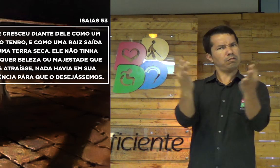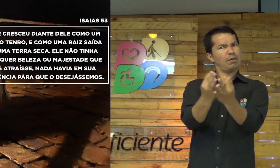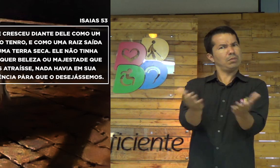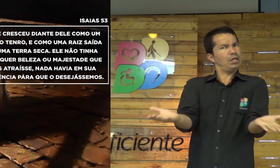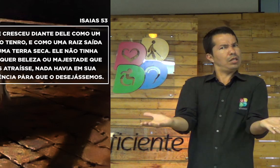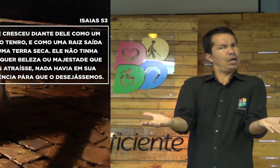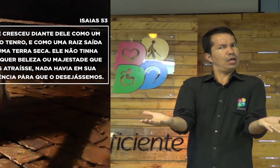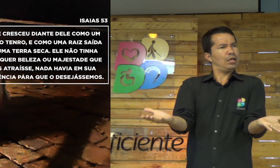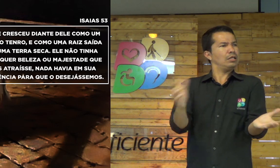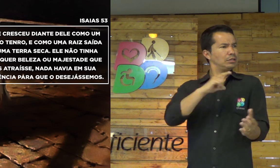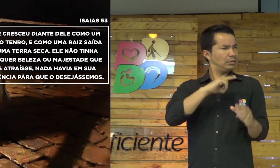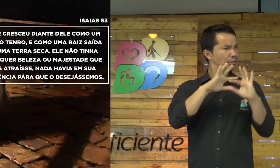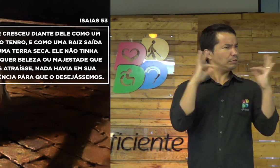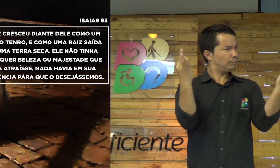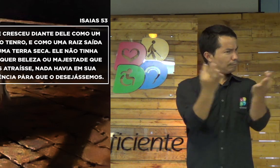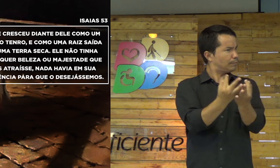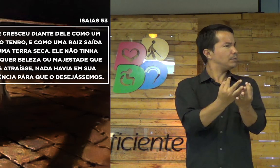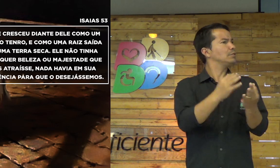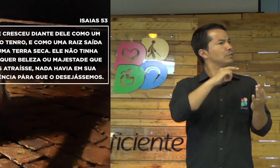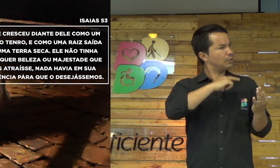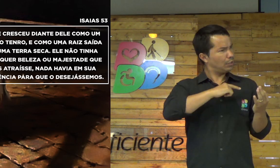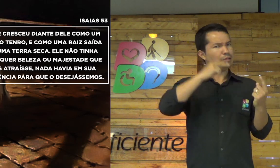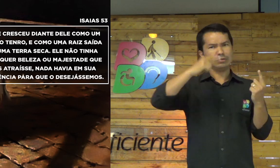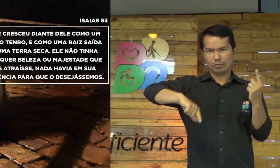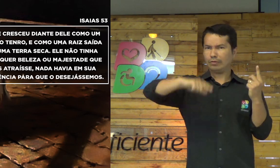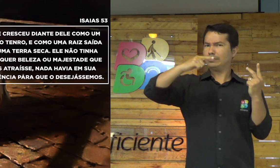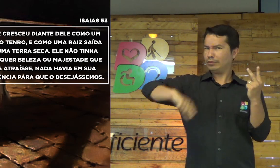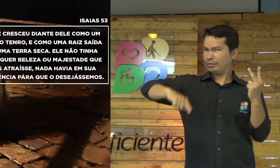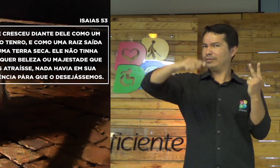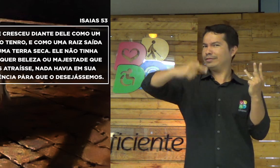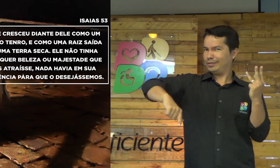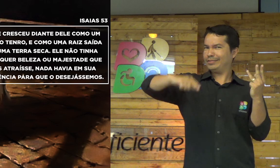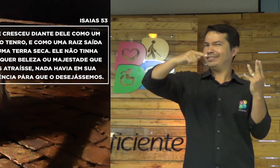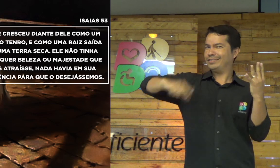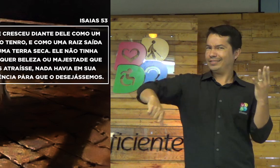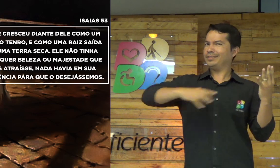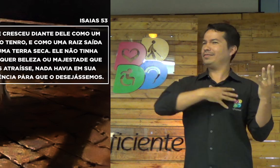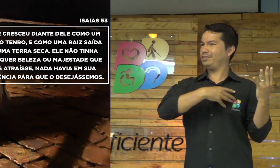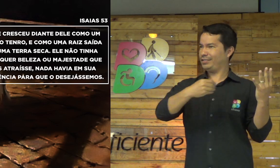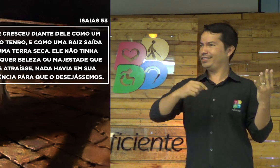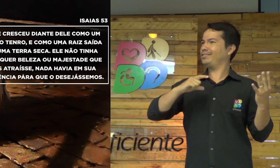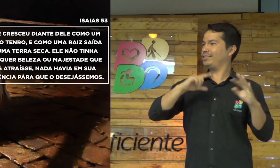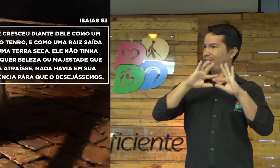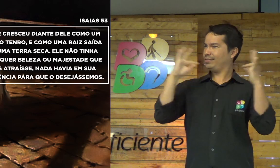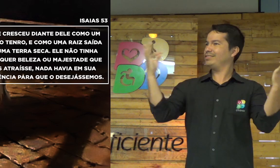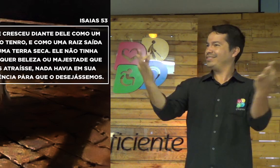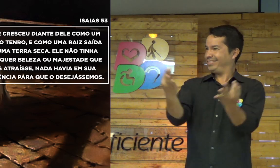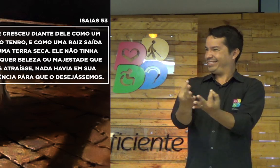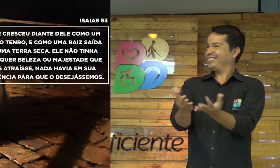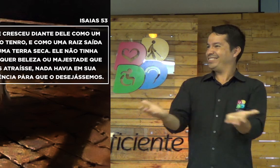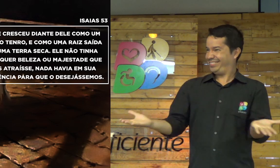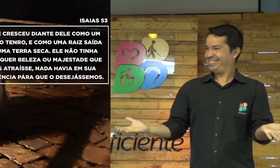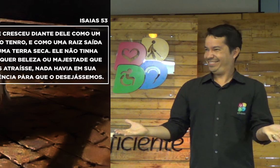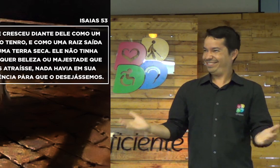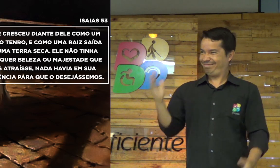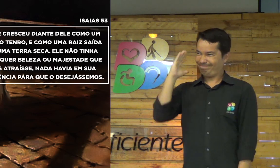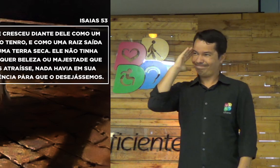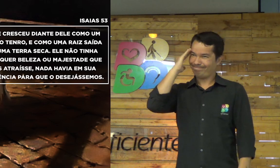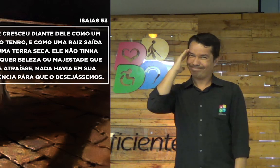E permaneceu virgem. Mas não é isso. Ela teve uma família e teve vários filhos. Teve uma família bem